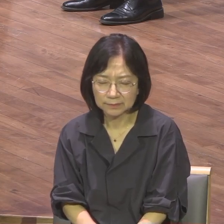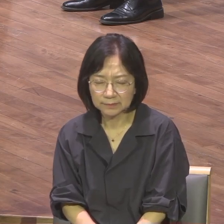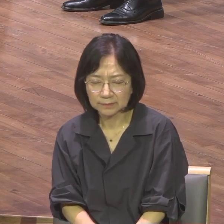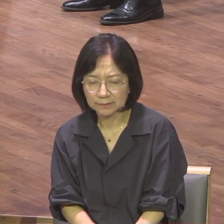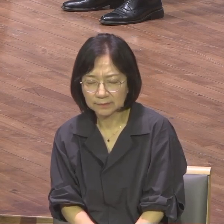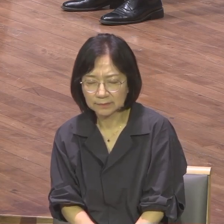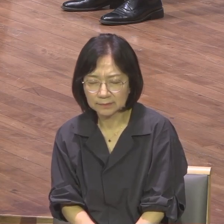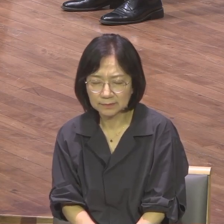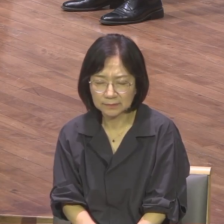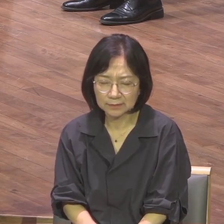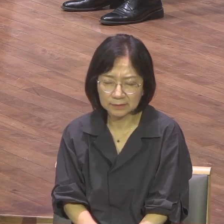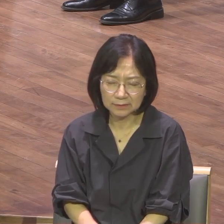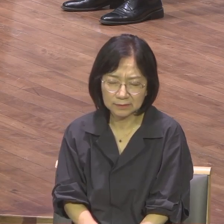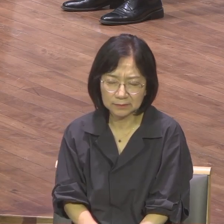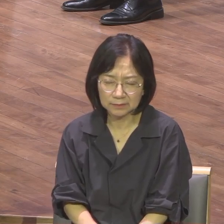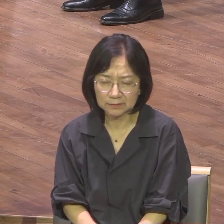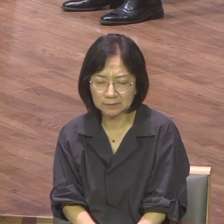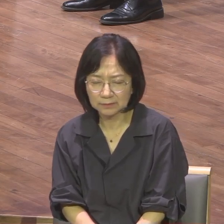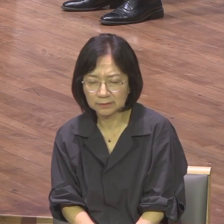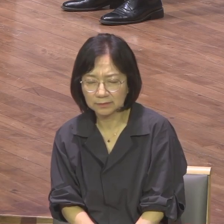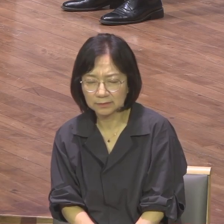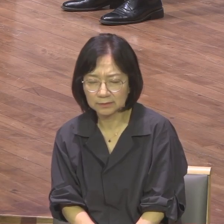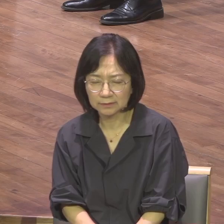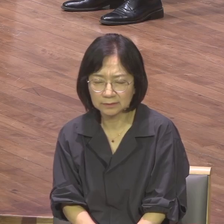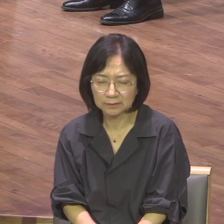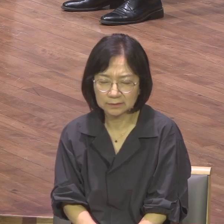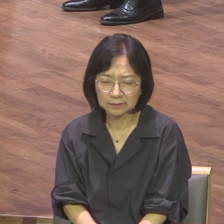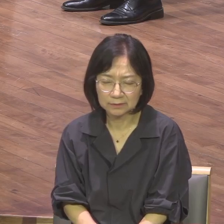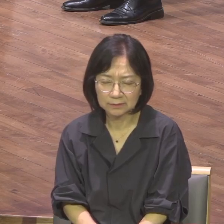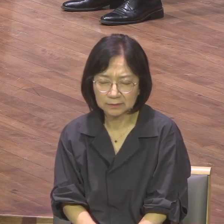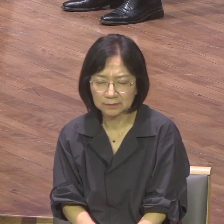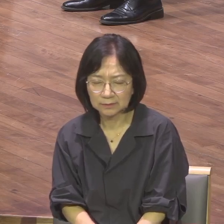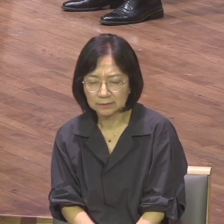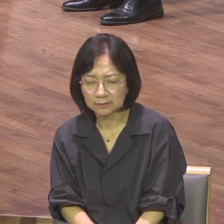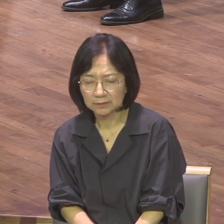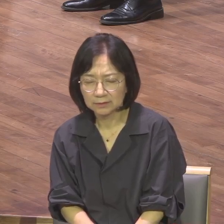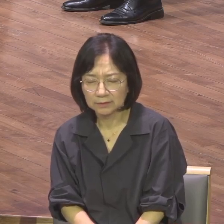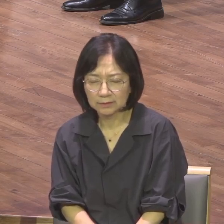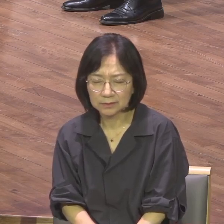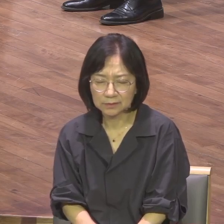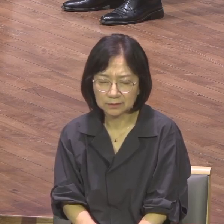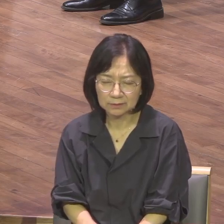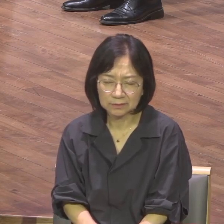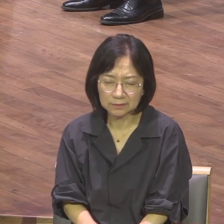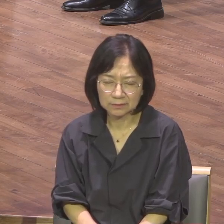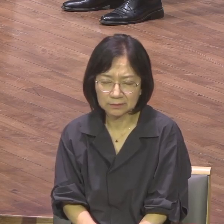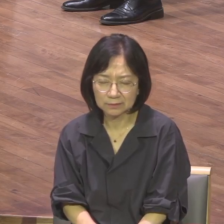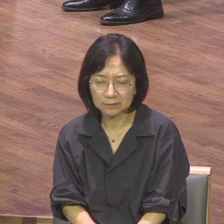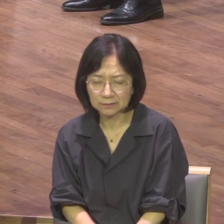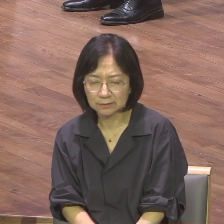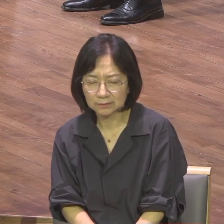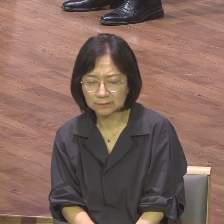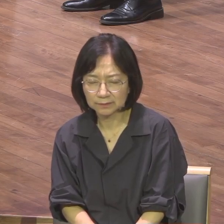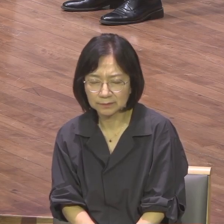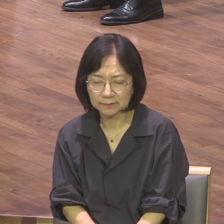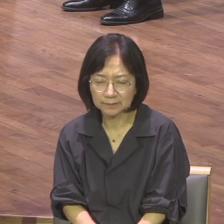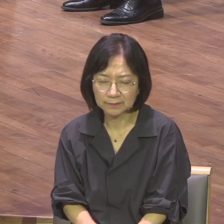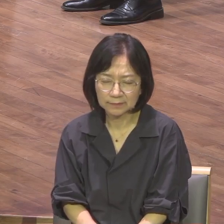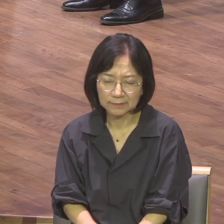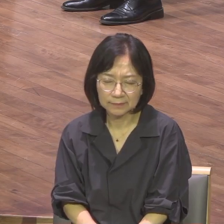우리 인생의 유일한 소망 대신은 오직 예수 그리스도가 나의 인생의 시작과 출간이 되어질 수 있도록 성령께서